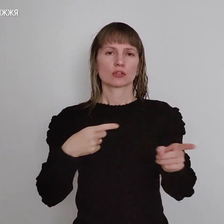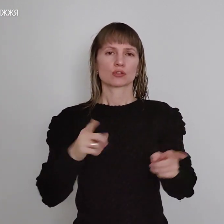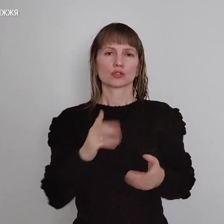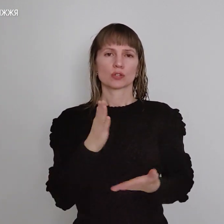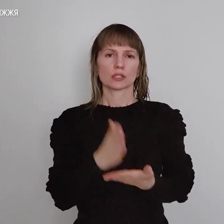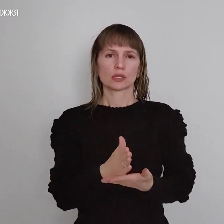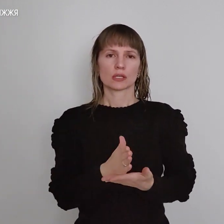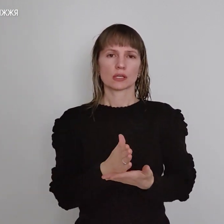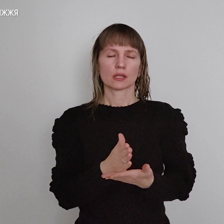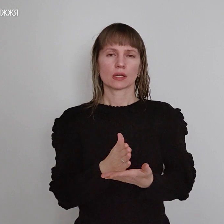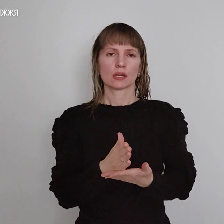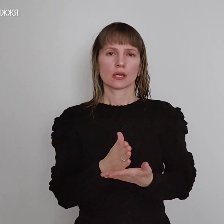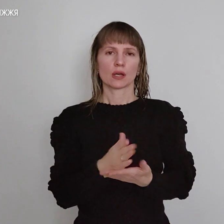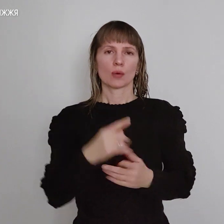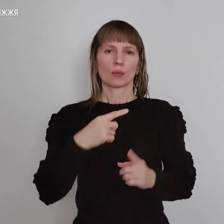безпліну стиску.